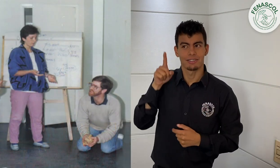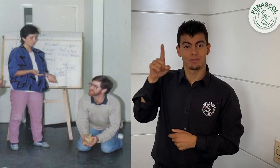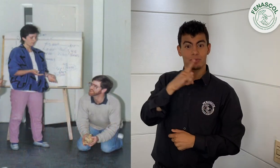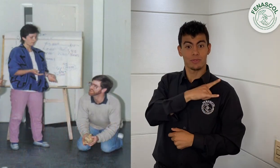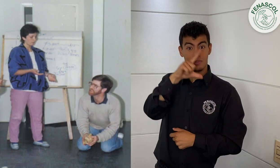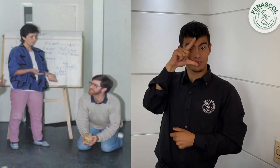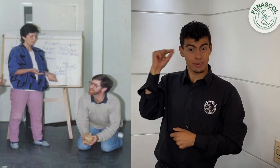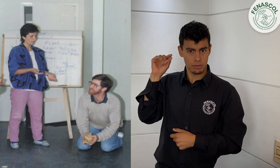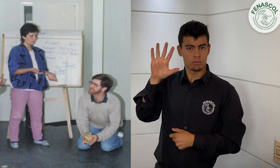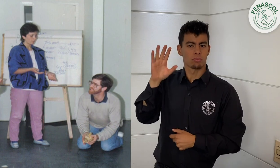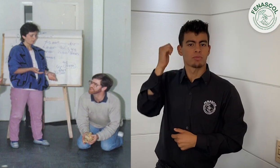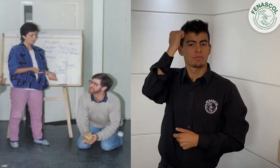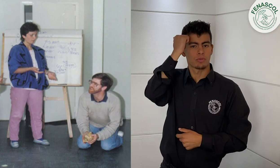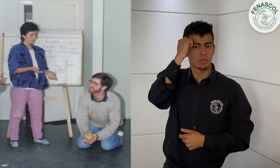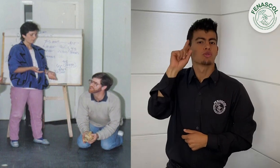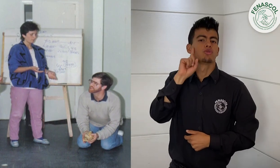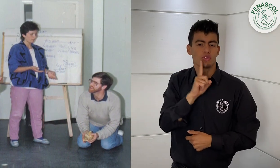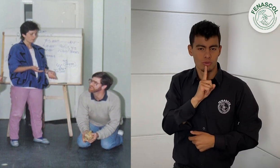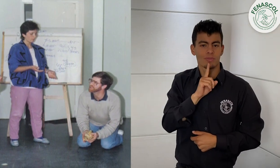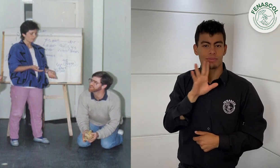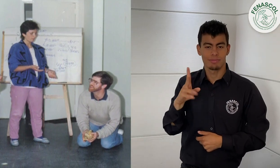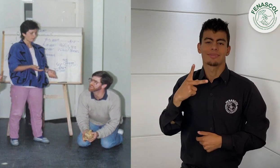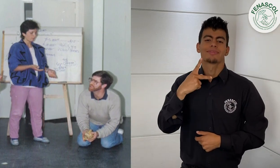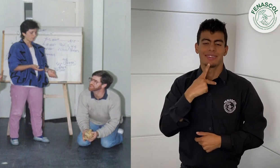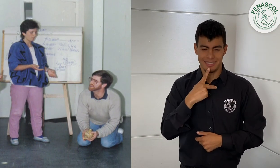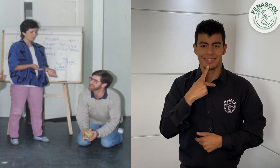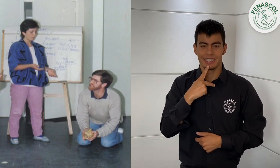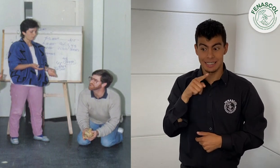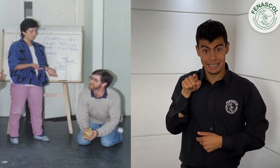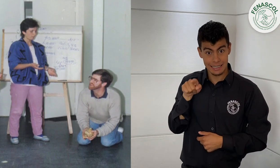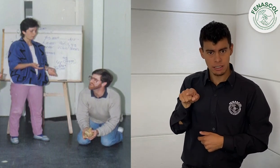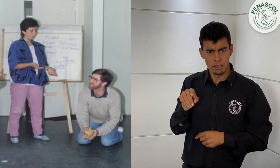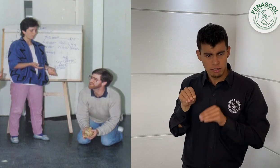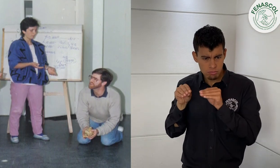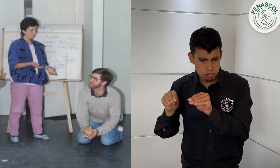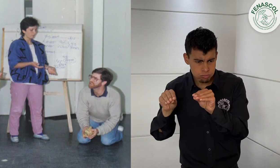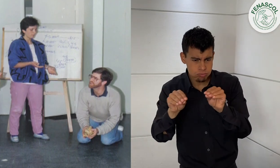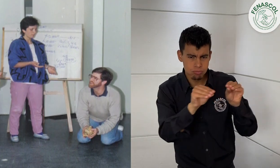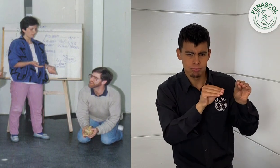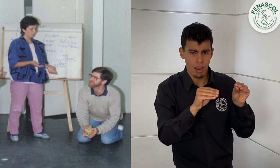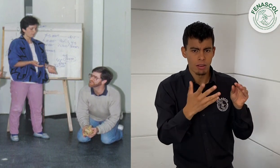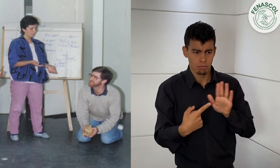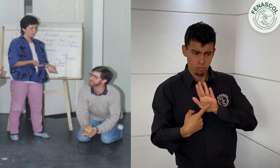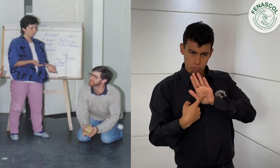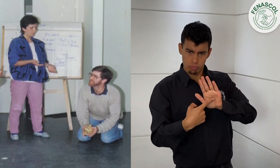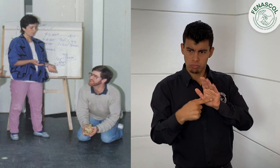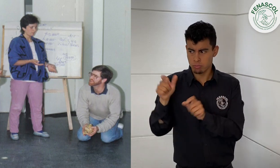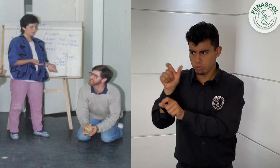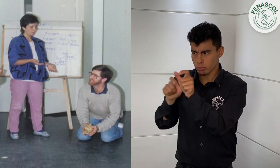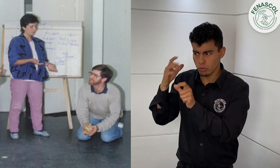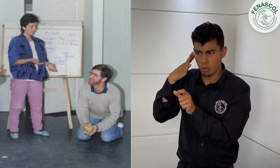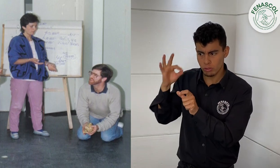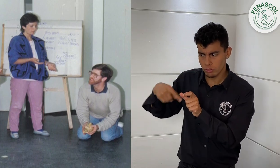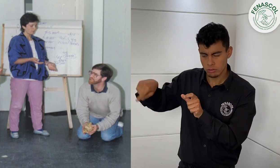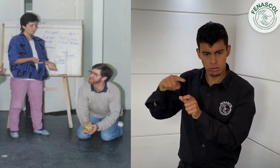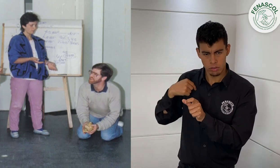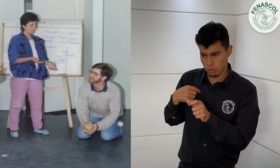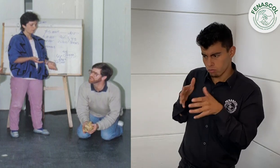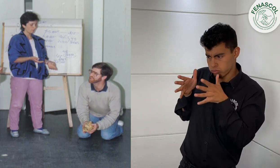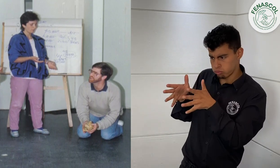Su nombre es Michael Kemp. En esta oportunidad, Michael les enseñó a los representantes sordos realizando